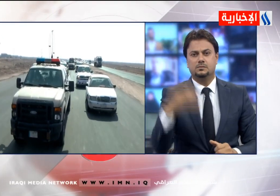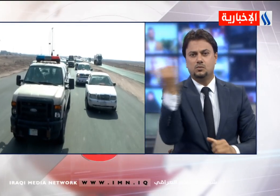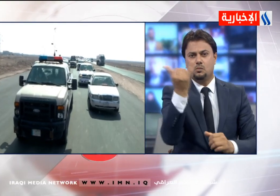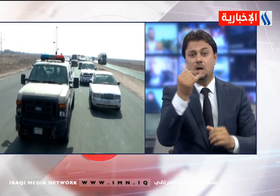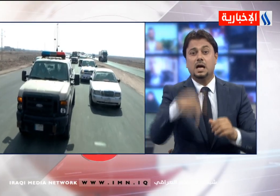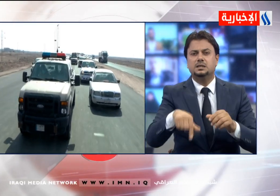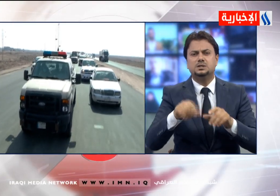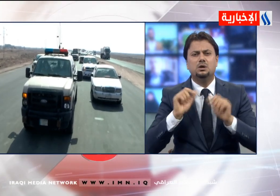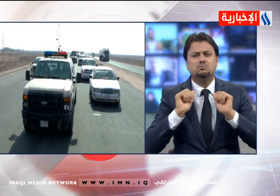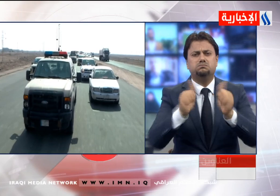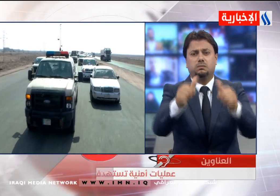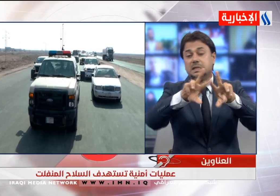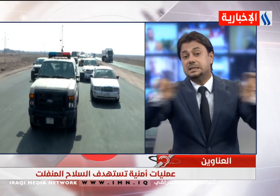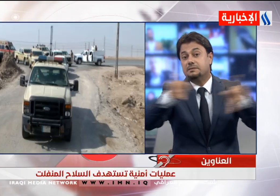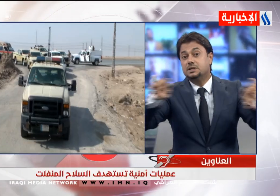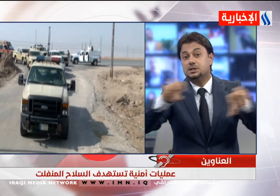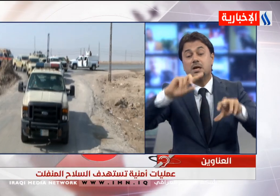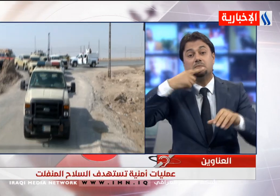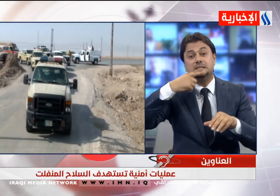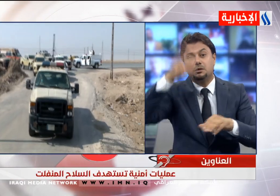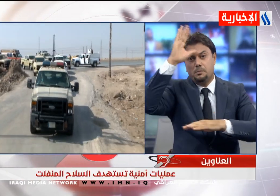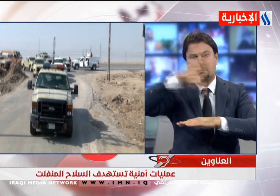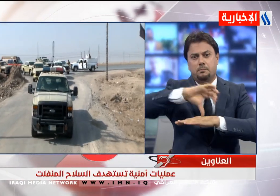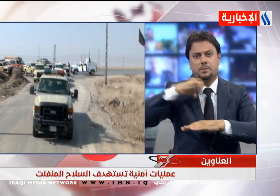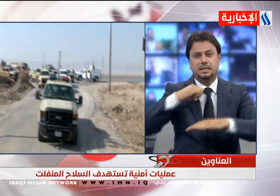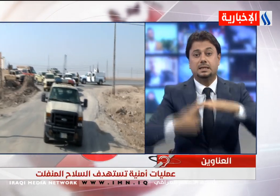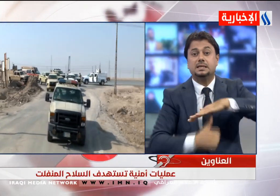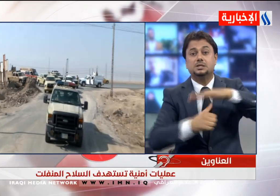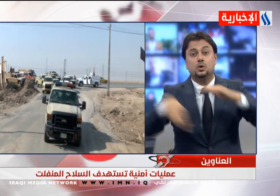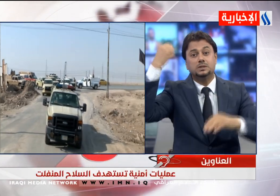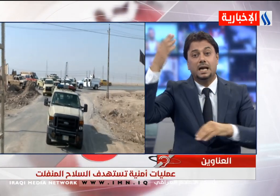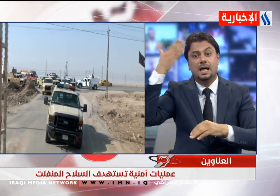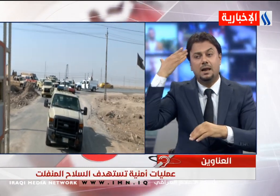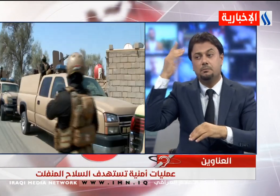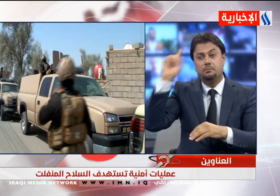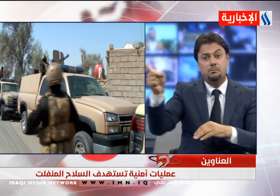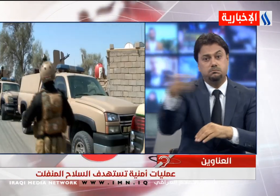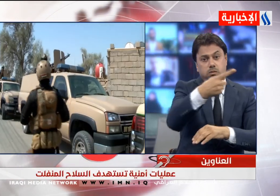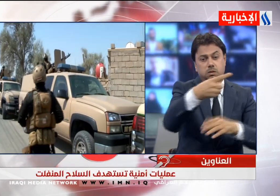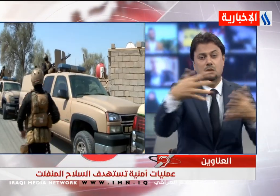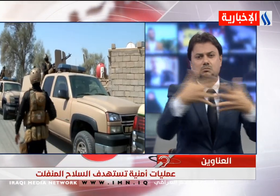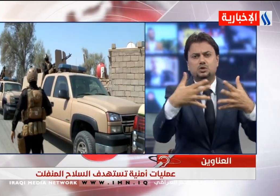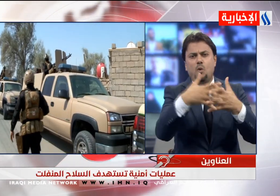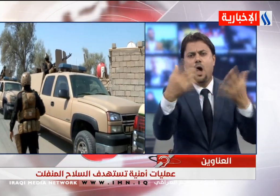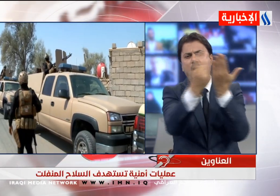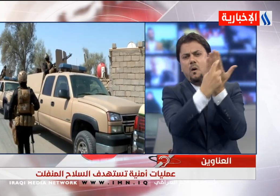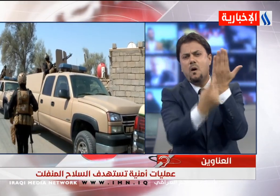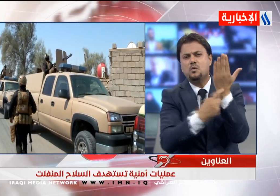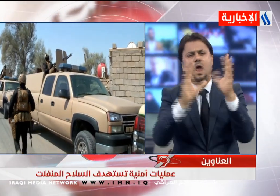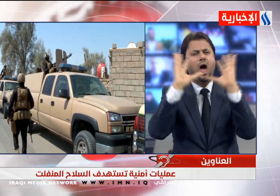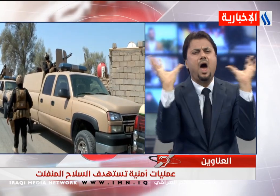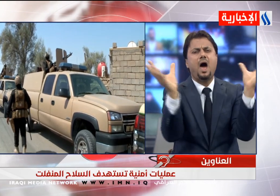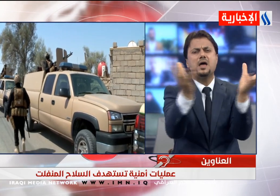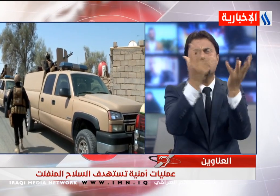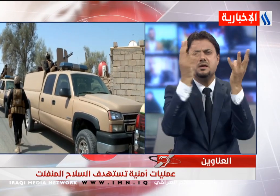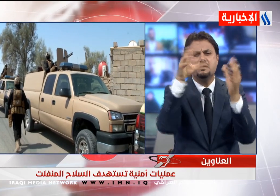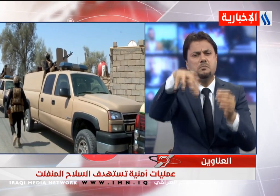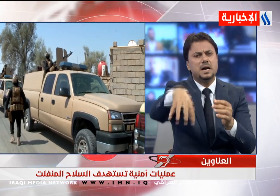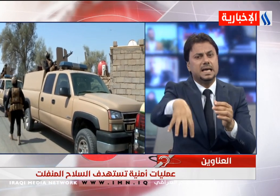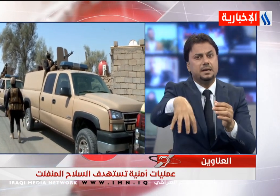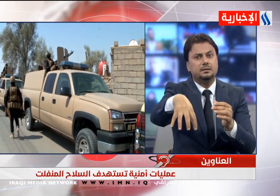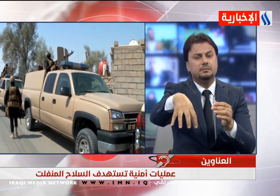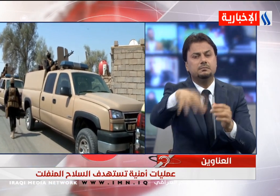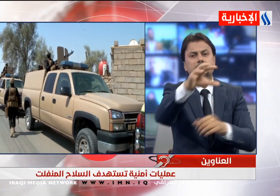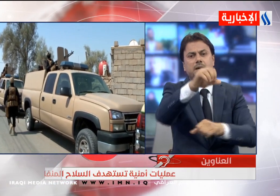باتزامن مع عملية البصرة وبغداد الكاظم يوجه بملاحقة الجماعات الخارجة عن القانون في جميع المحافلات